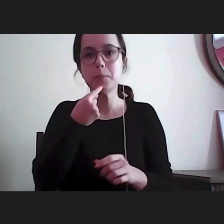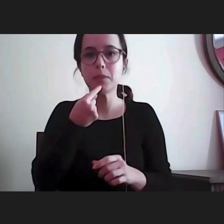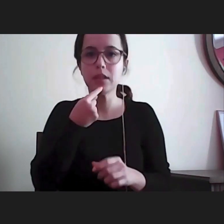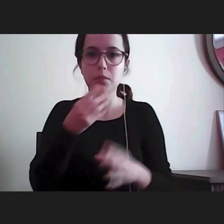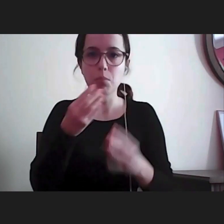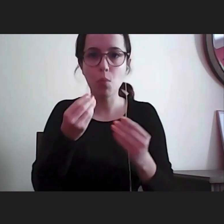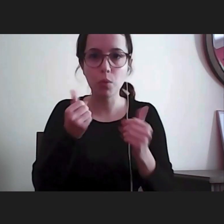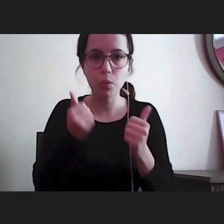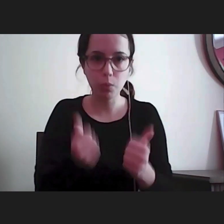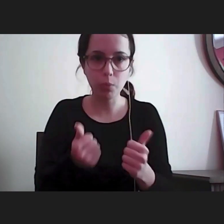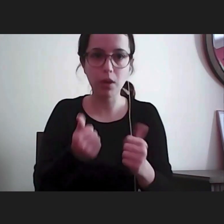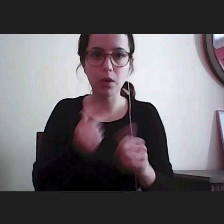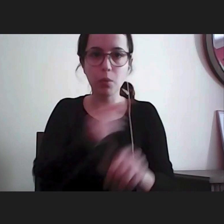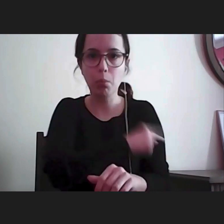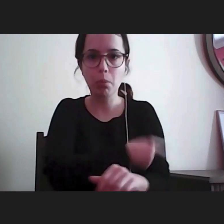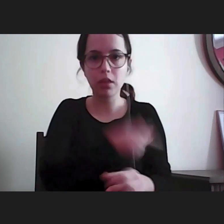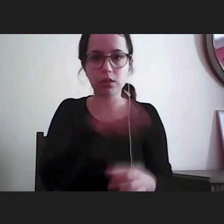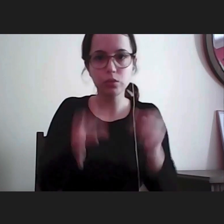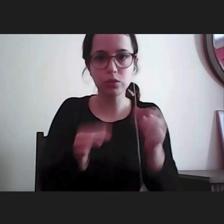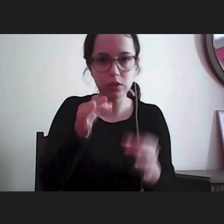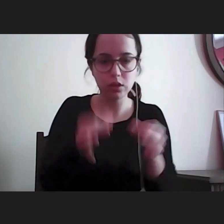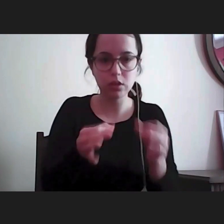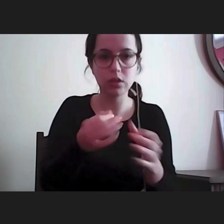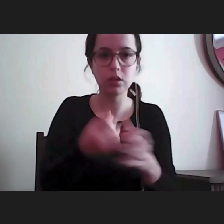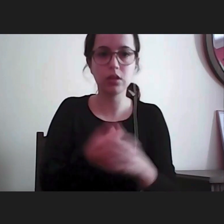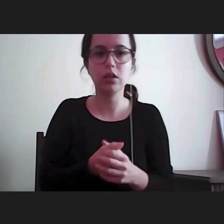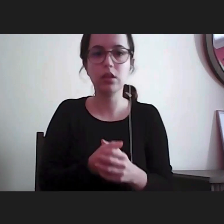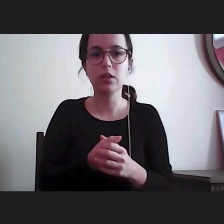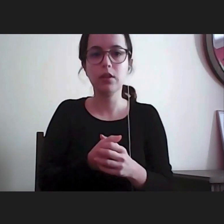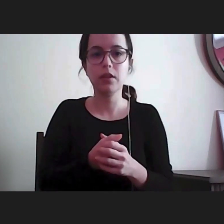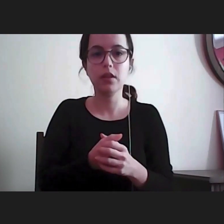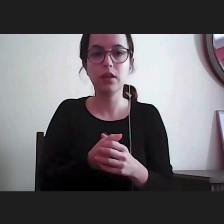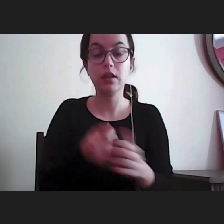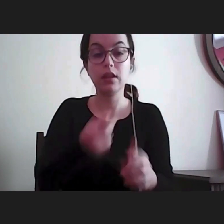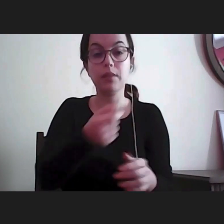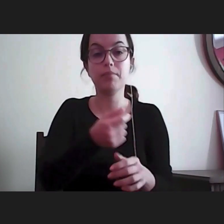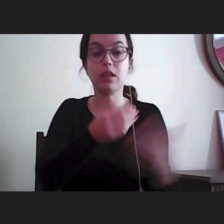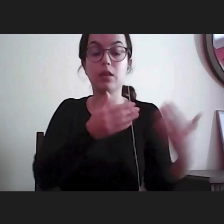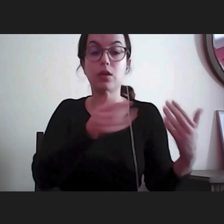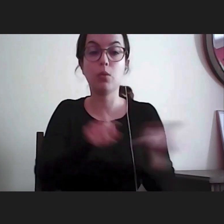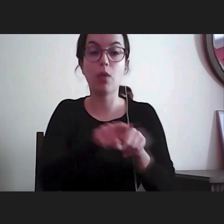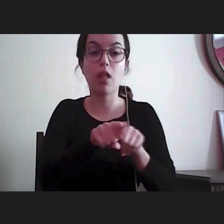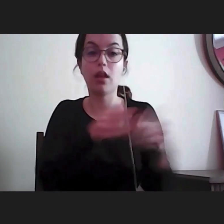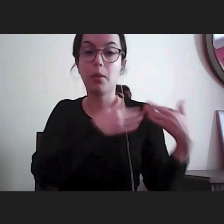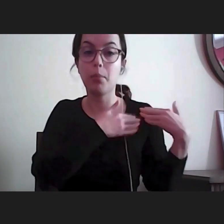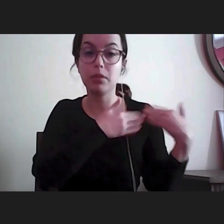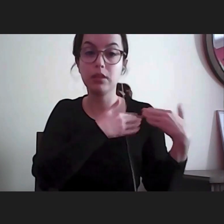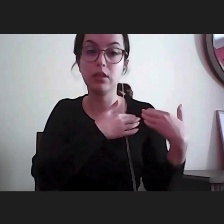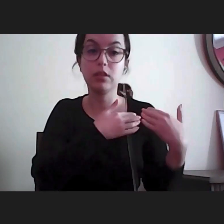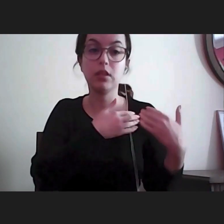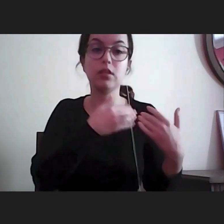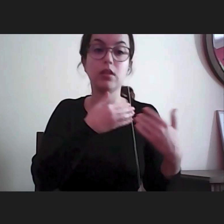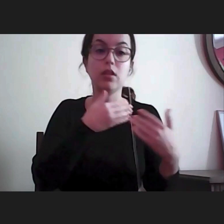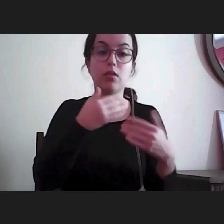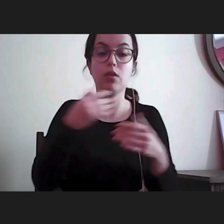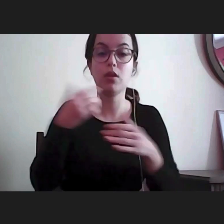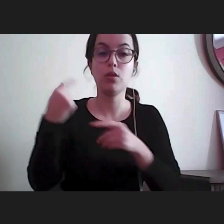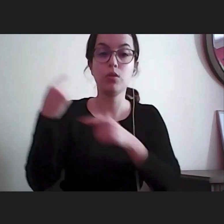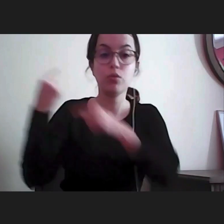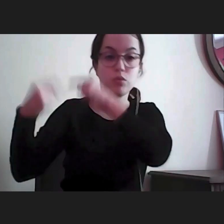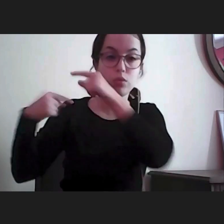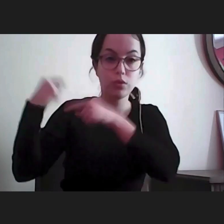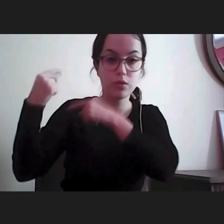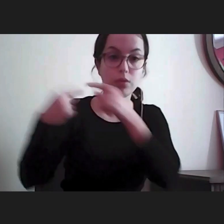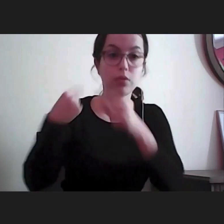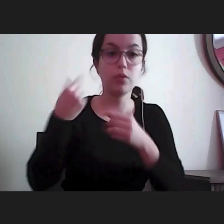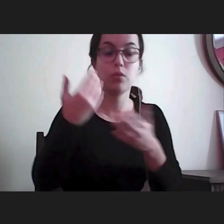judicial. Ou seja, não é por acaso que a representação, temos a representação tradicional da justiça com a balança,